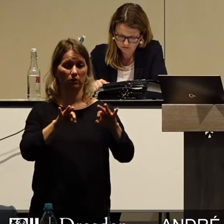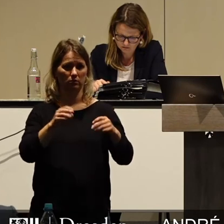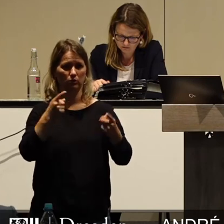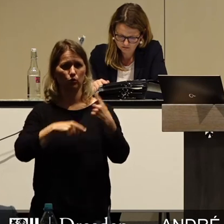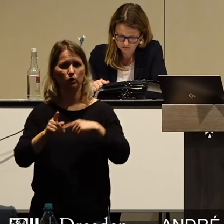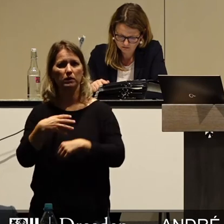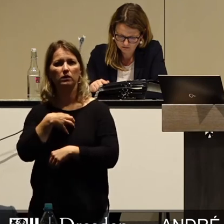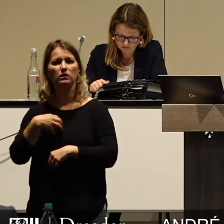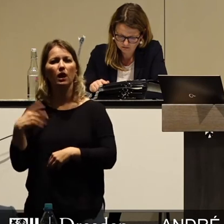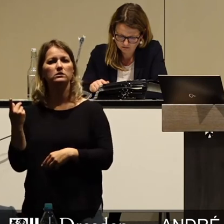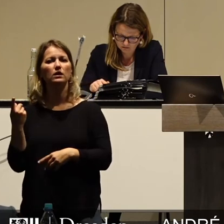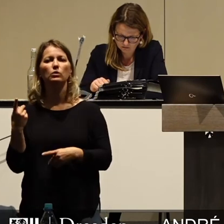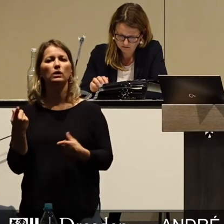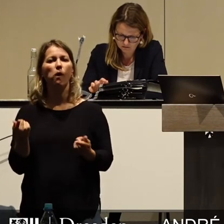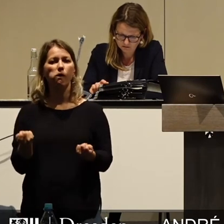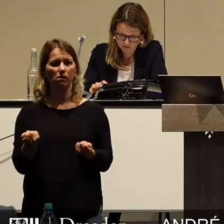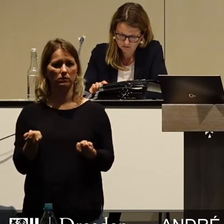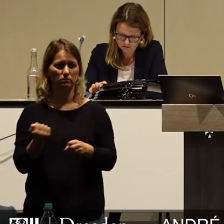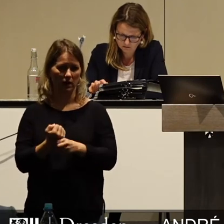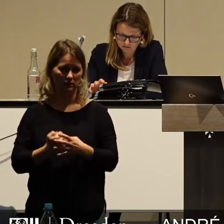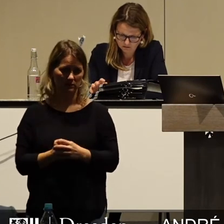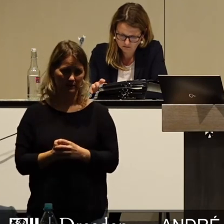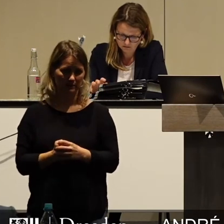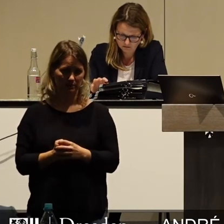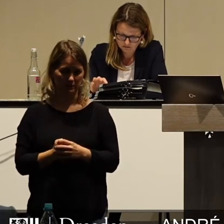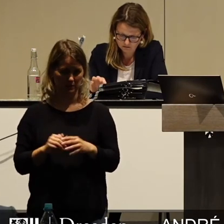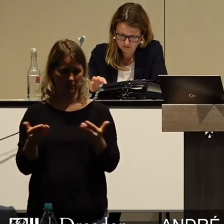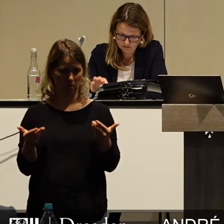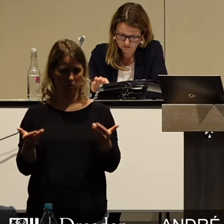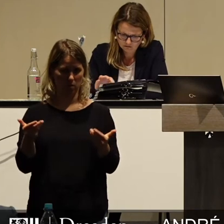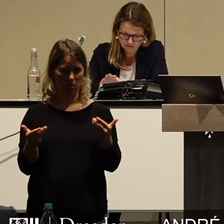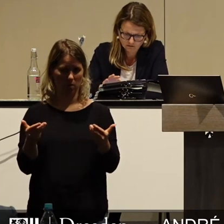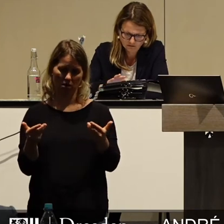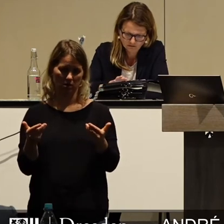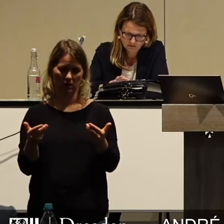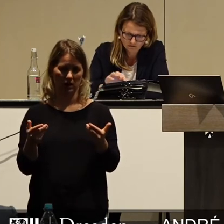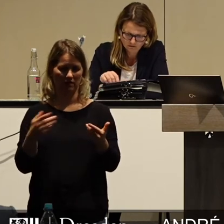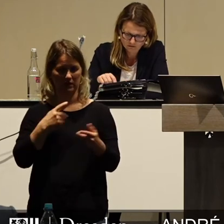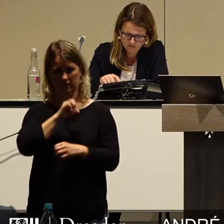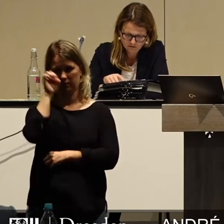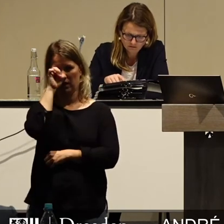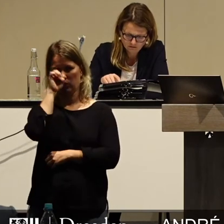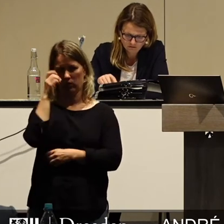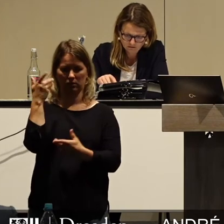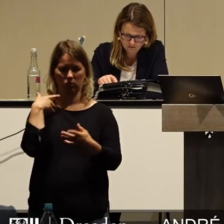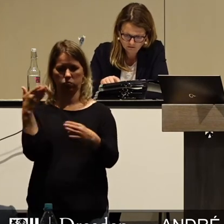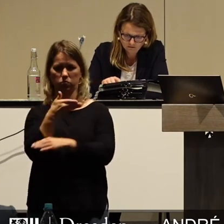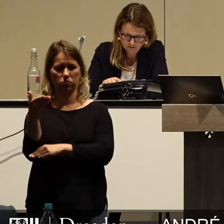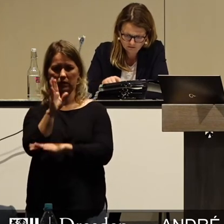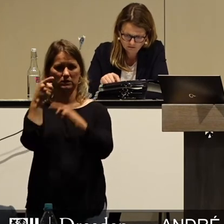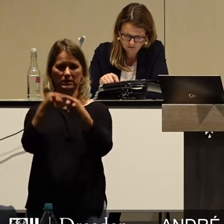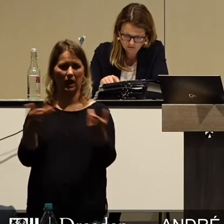enger geschnallt. Das, meine Damen und Herren, ist eine wirtschaftspolitische Geisterfahrt. Und dieser Irrweg sollte